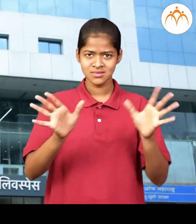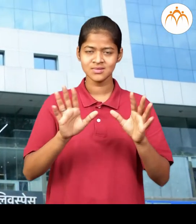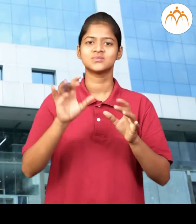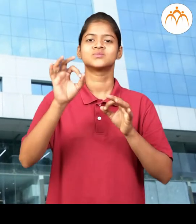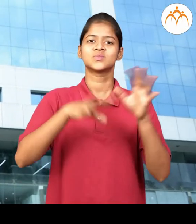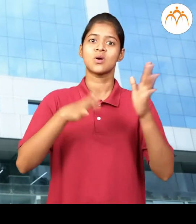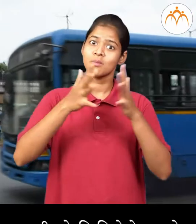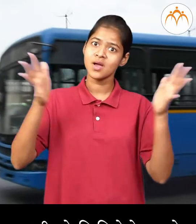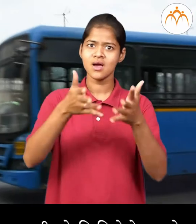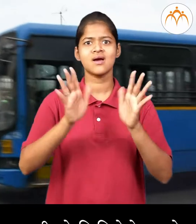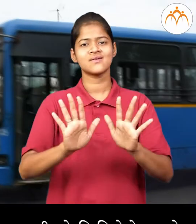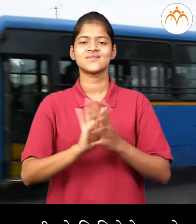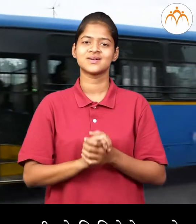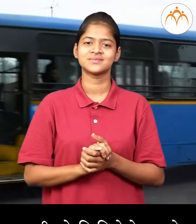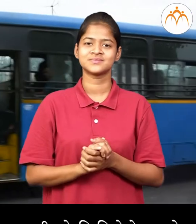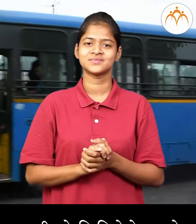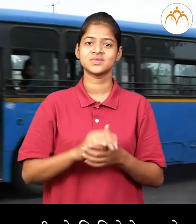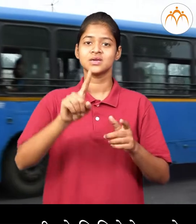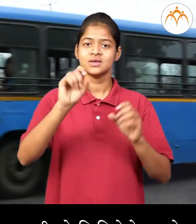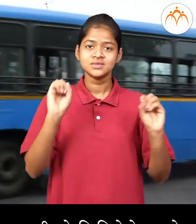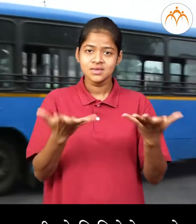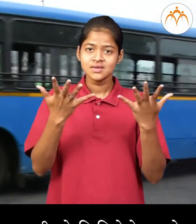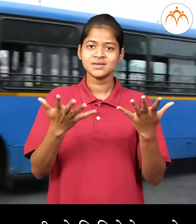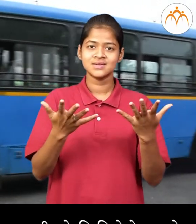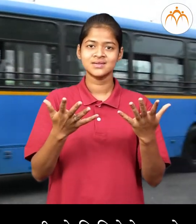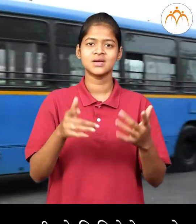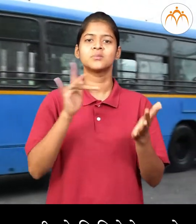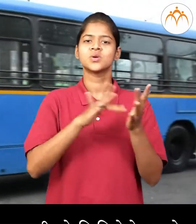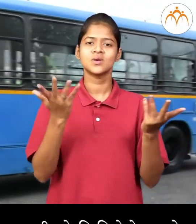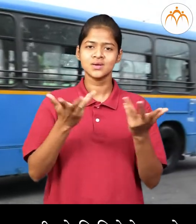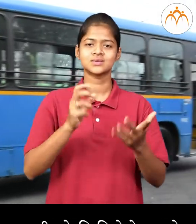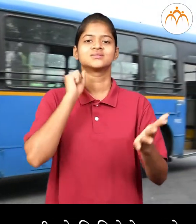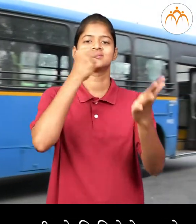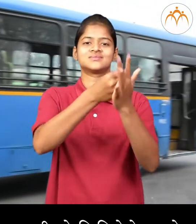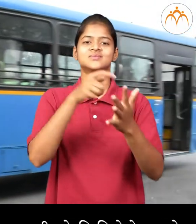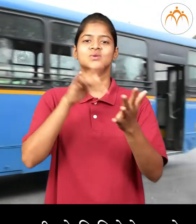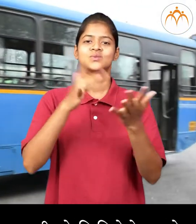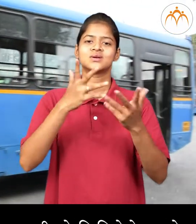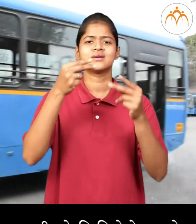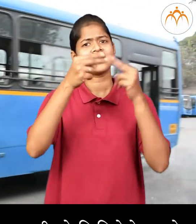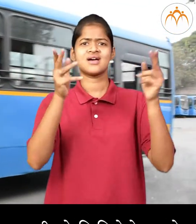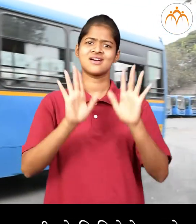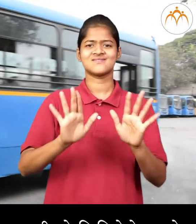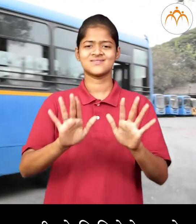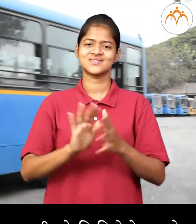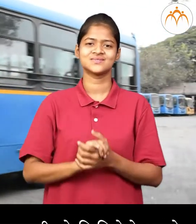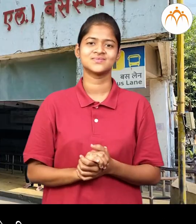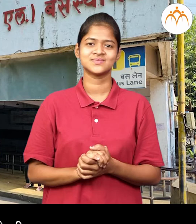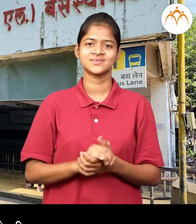सुधास्तात त्या बसवर सुधा कुठू नाली आणी कुठे जाली हे लिले लास्त